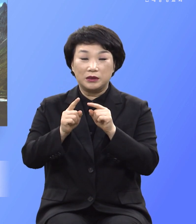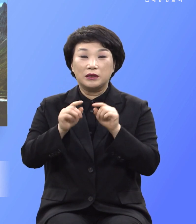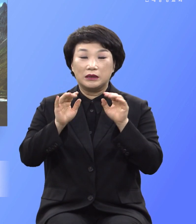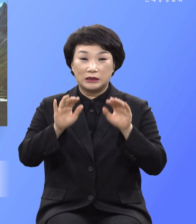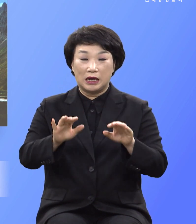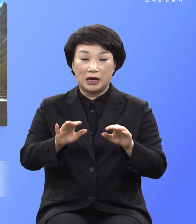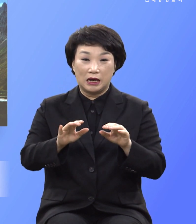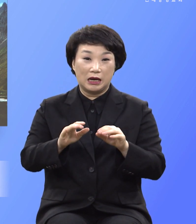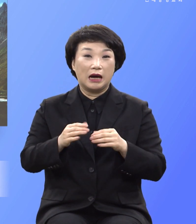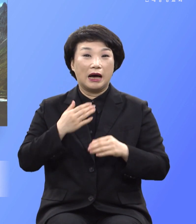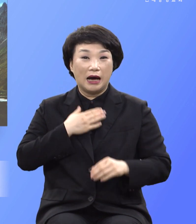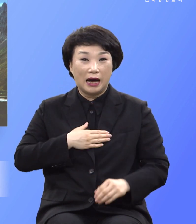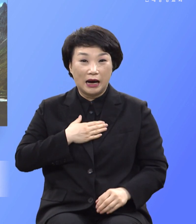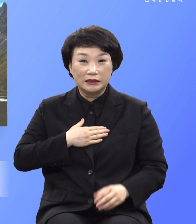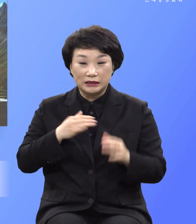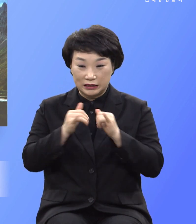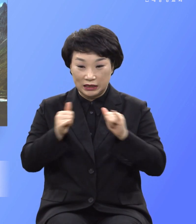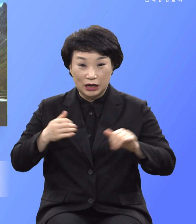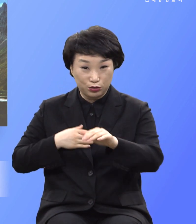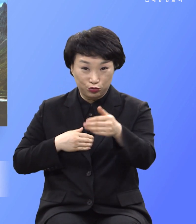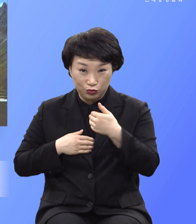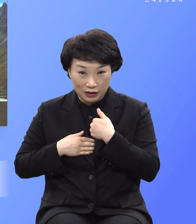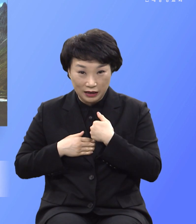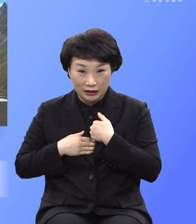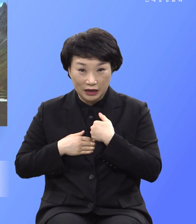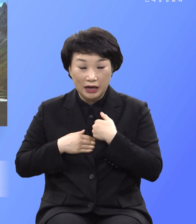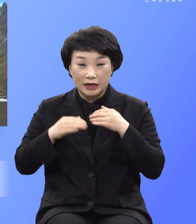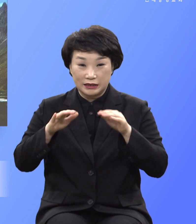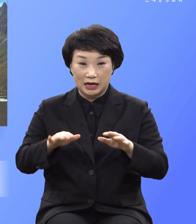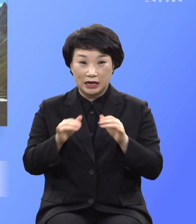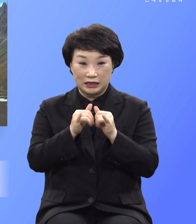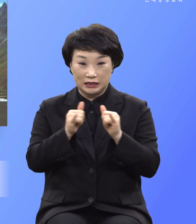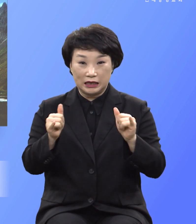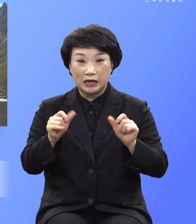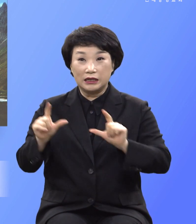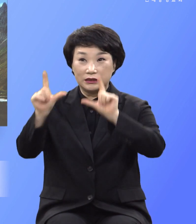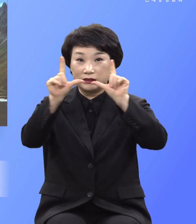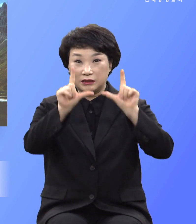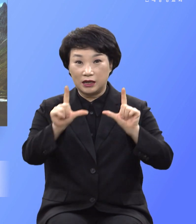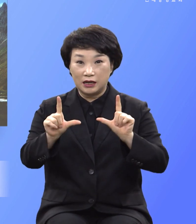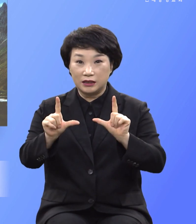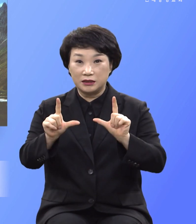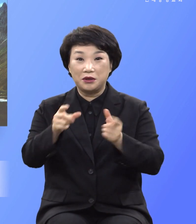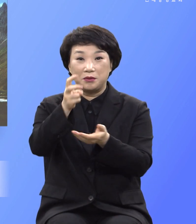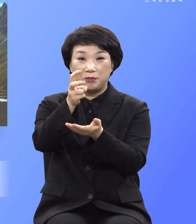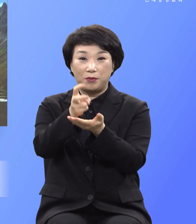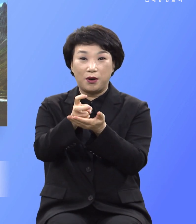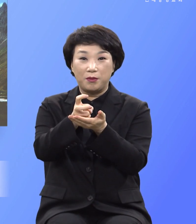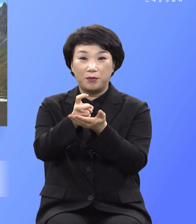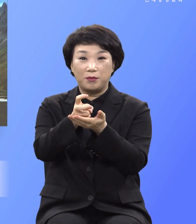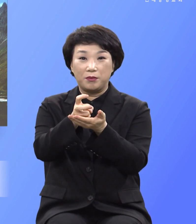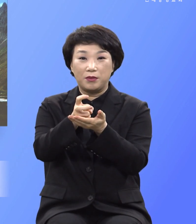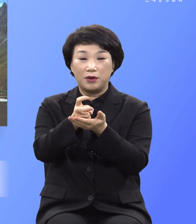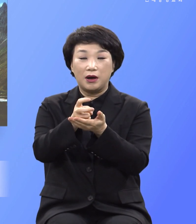아는 인간에게 인간이 살아가는 법칙 계명을